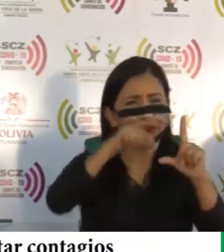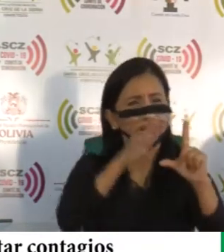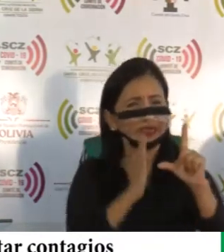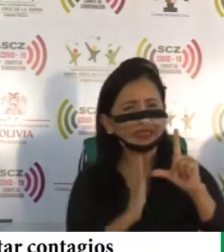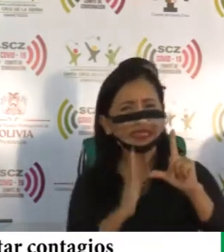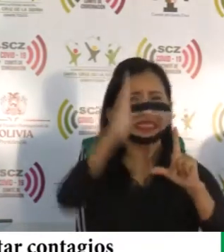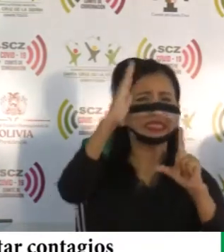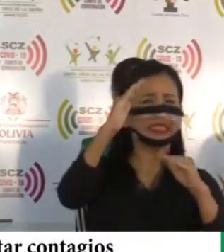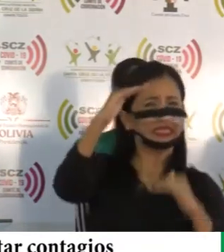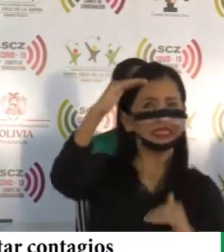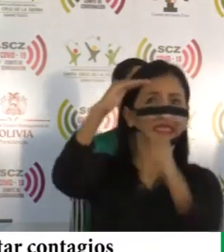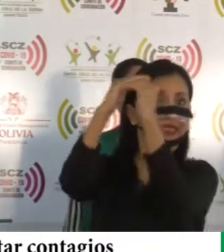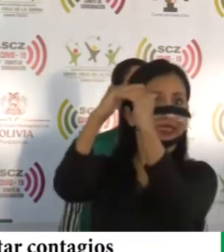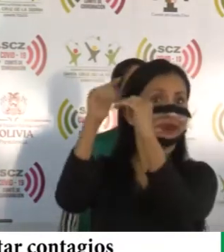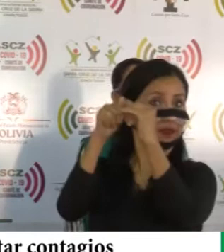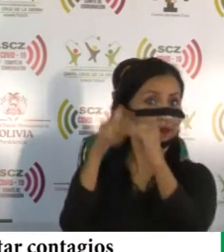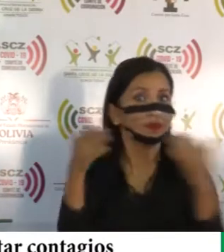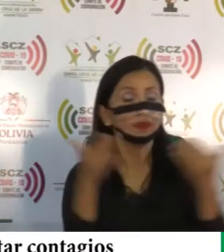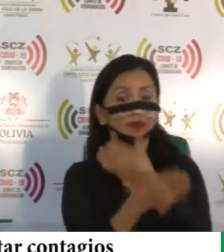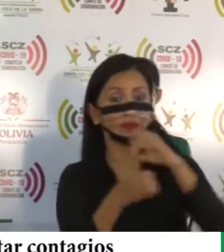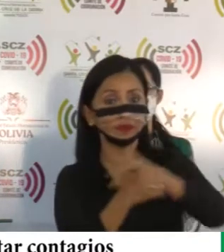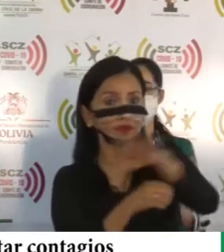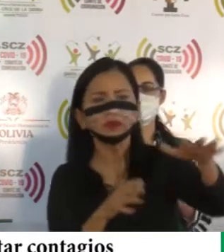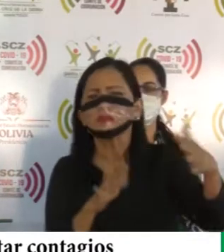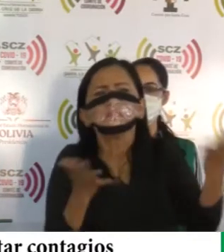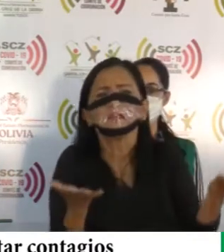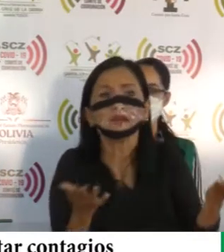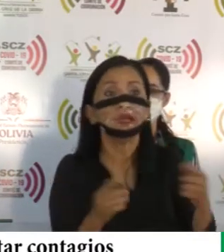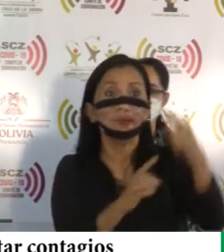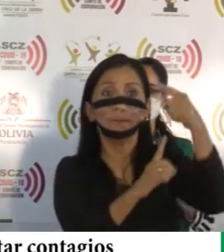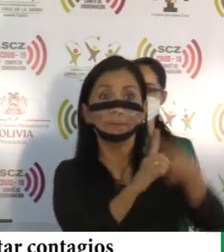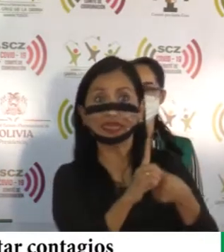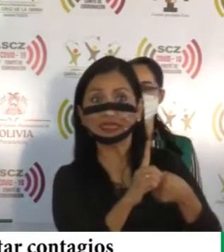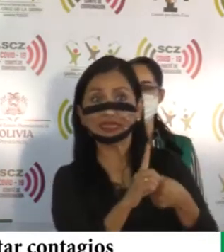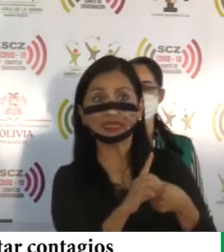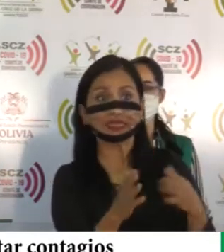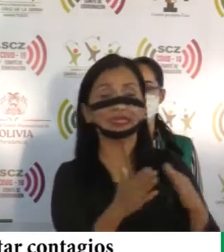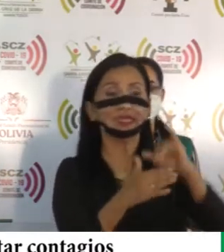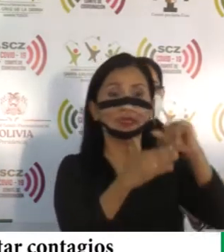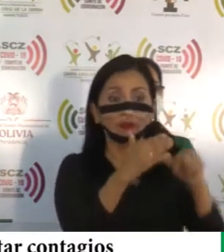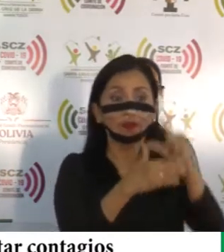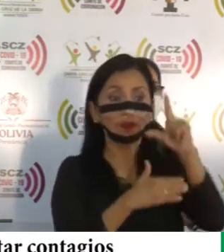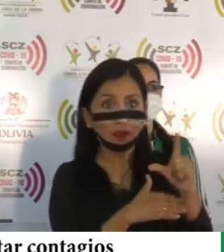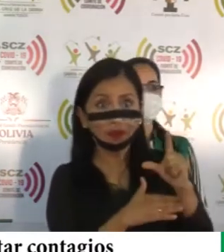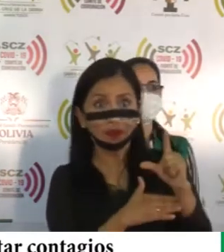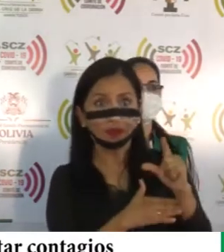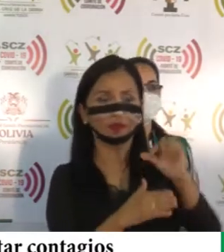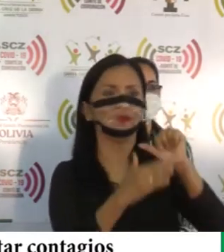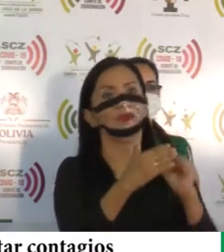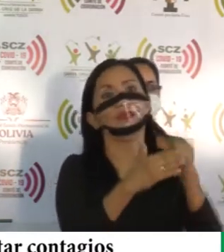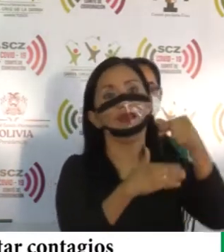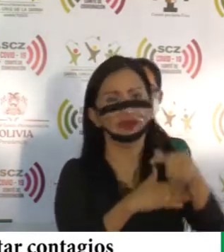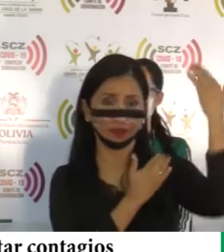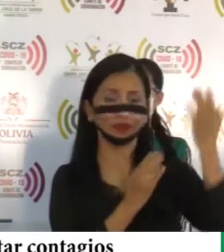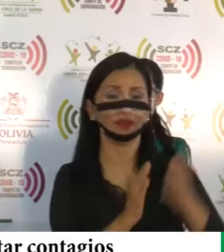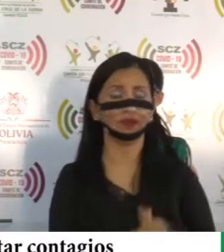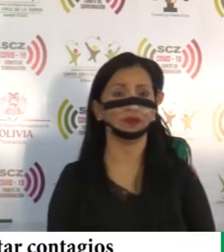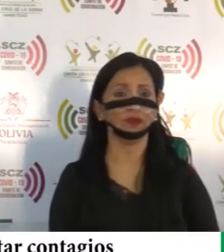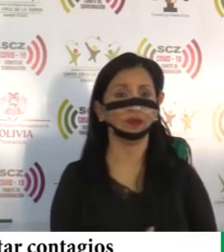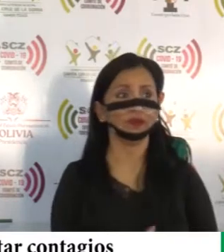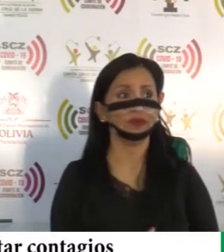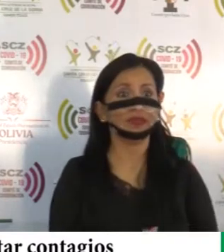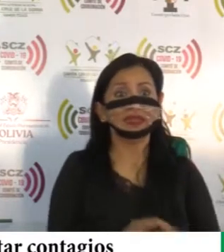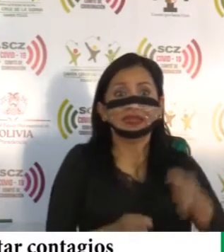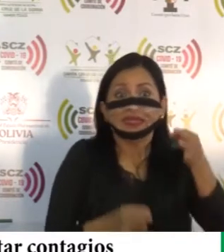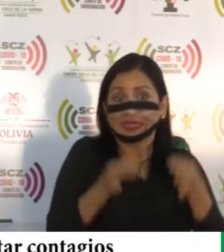contagio de la pandemia por el nuevo coronavirus serían justamente los meses de julio y de agosto. el